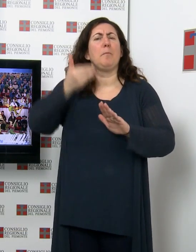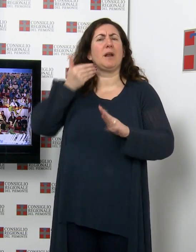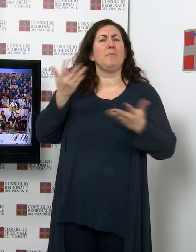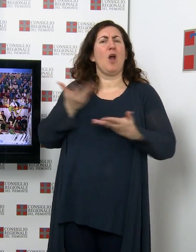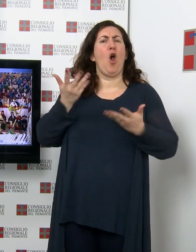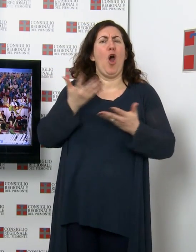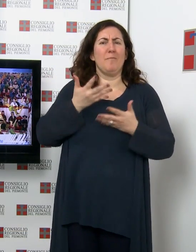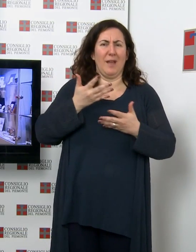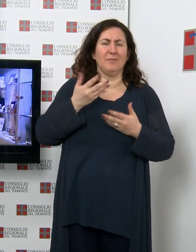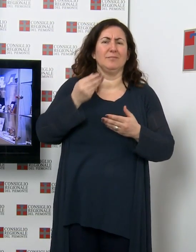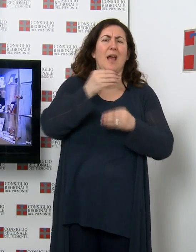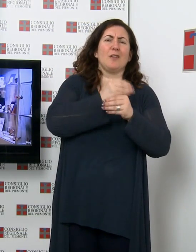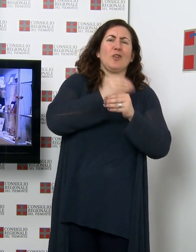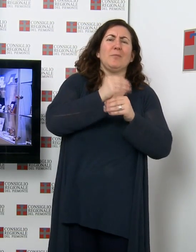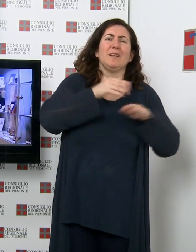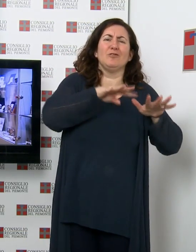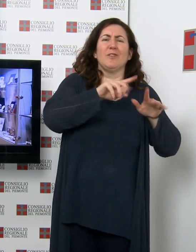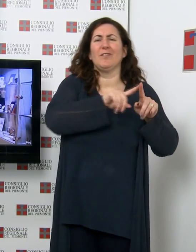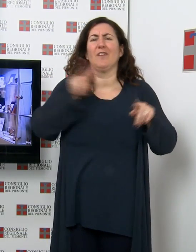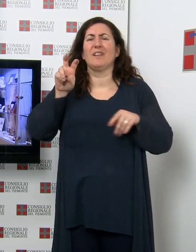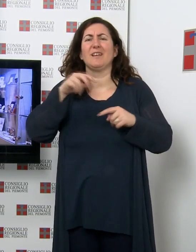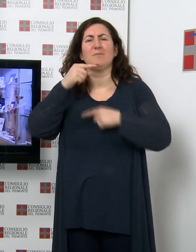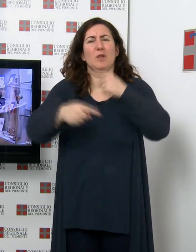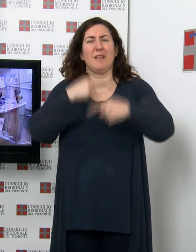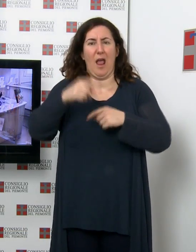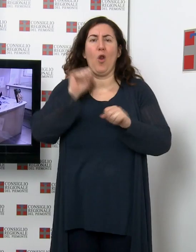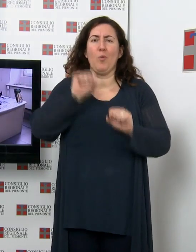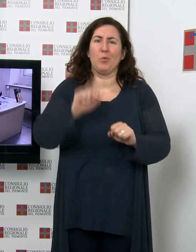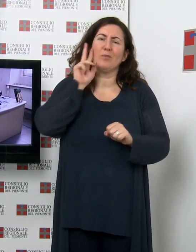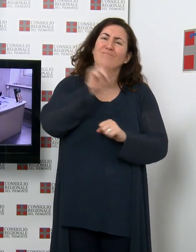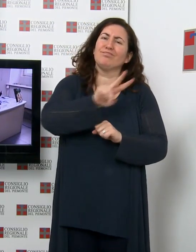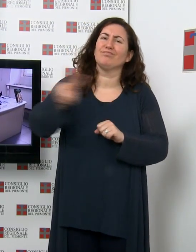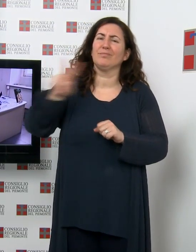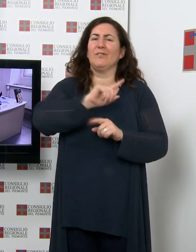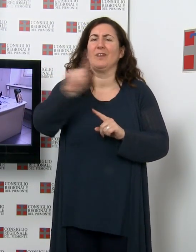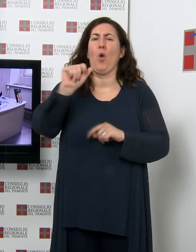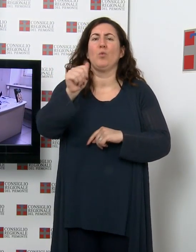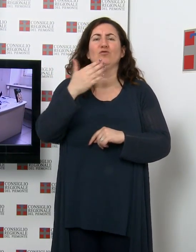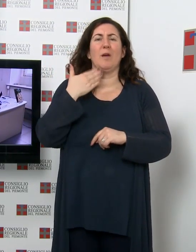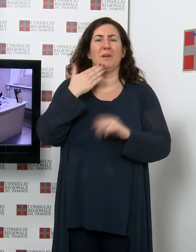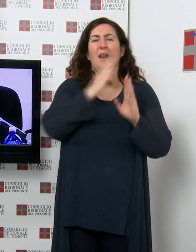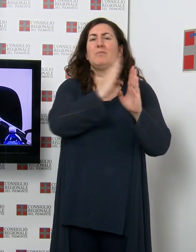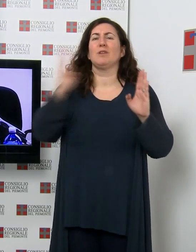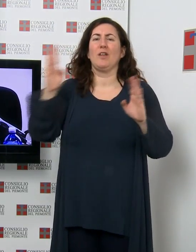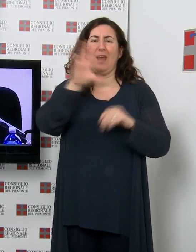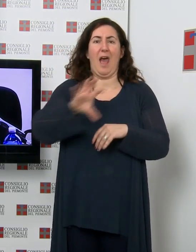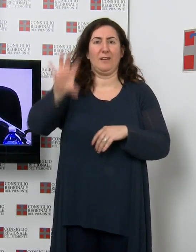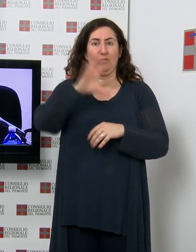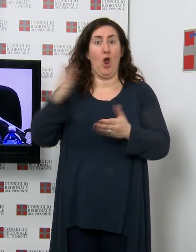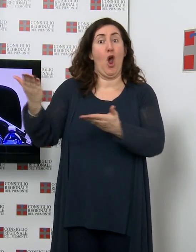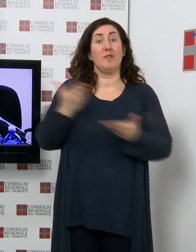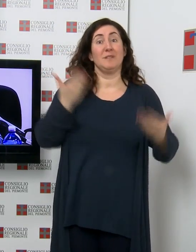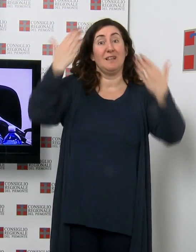-XX secolo, visibile fino all'11 aprile alla Biblioteca della Regione. Ospite della serata è il direttore del Museo Nazionale della